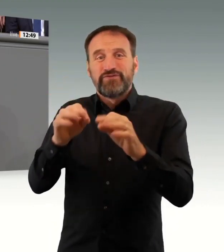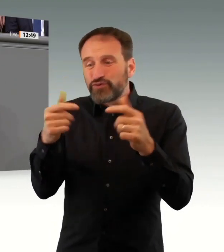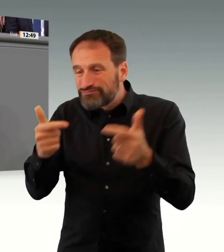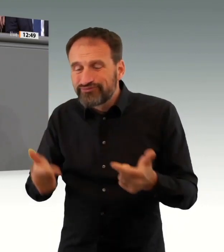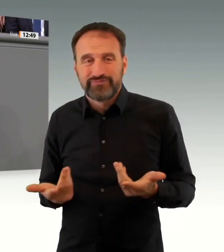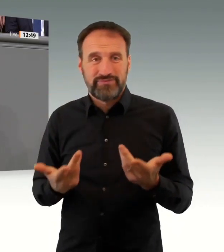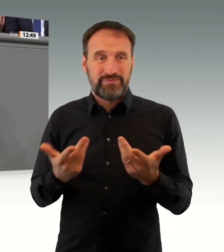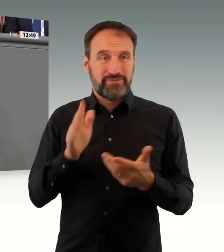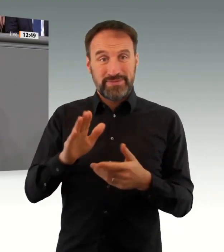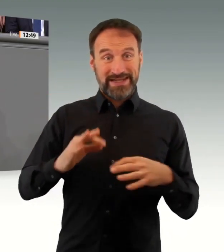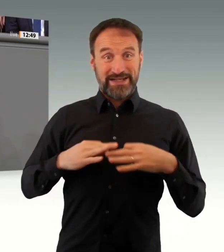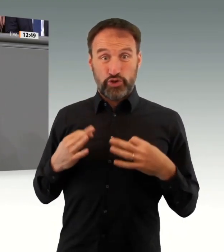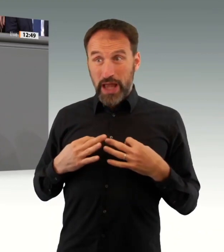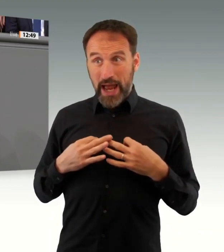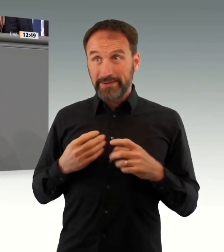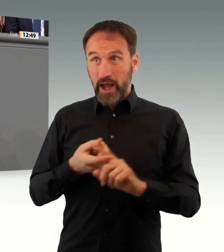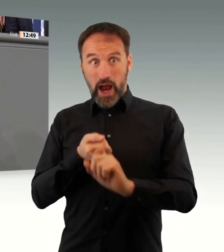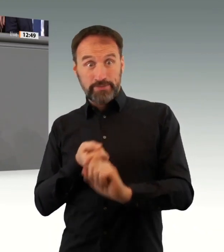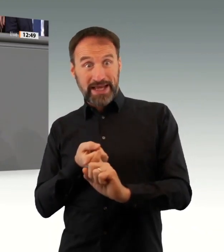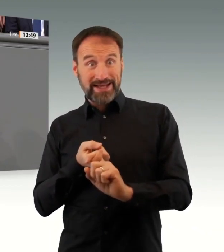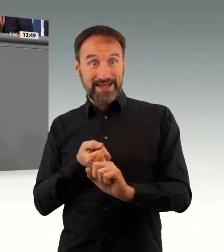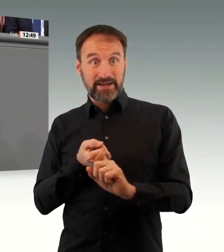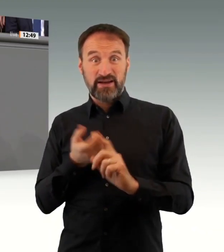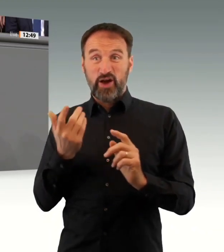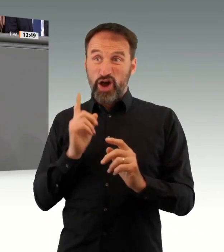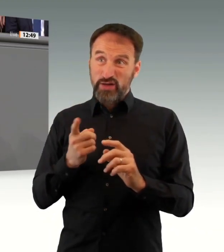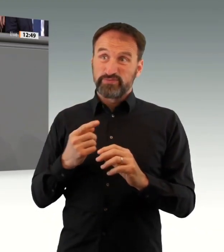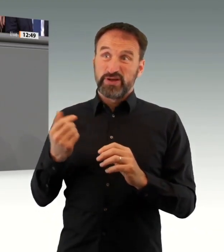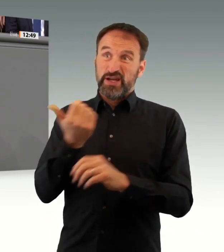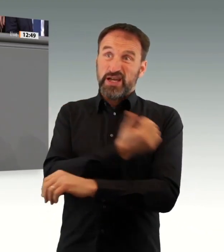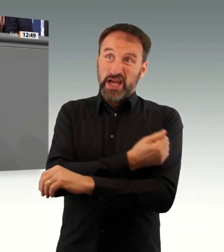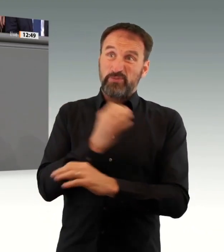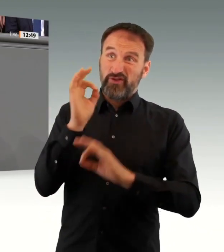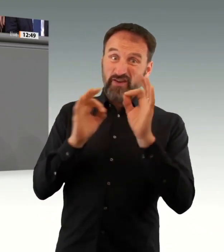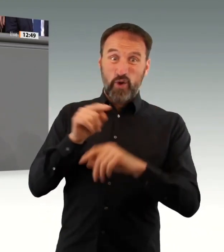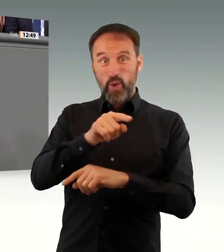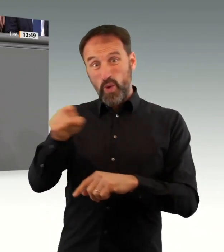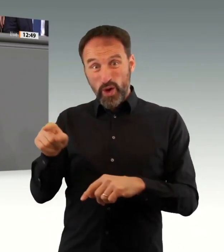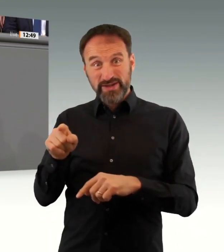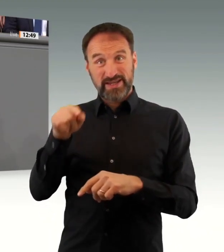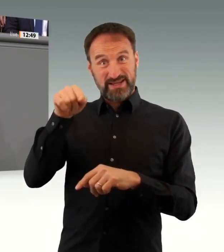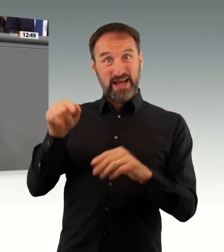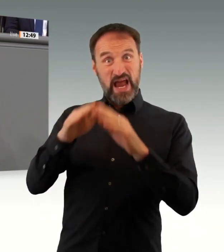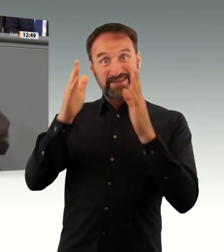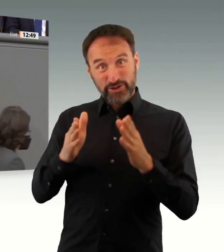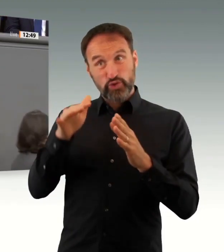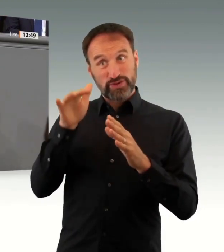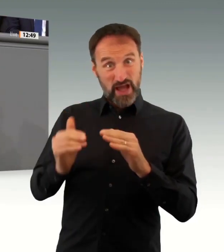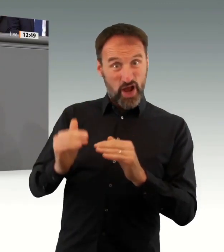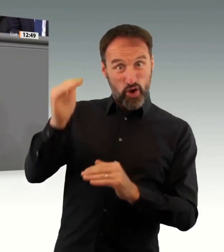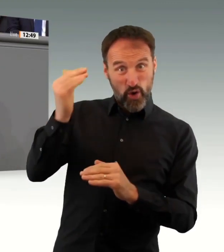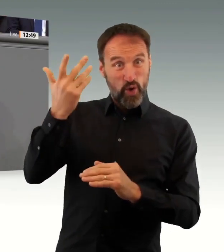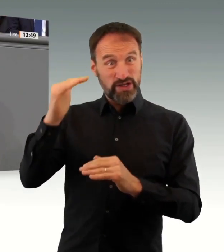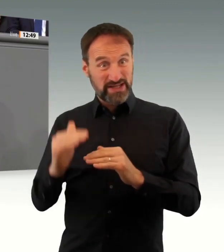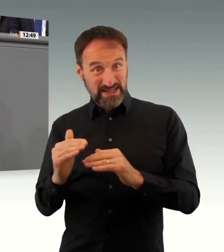verletzliche Personen kümmern. Sie haben immer in besonderem Maße Verantwortung übernommen, seien es